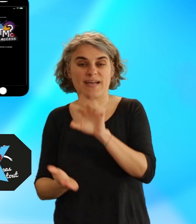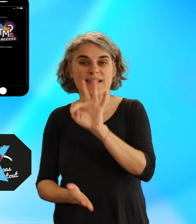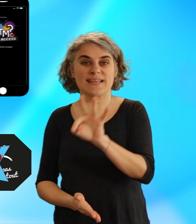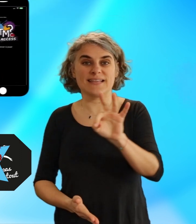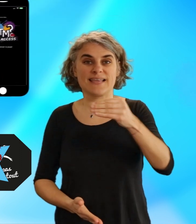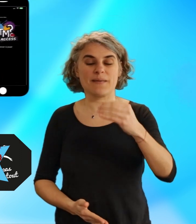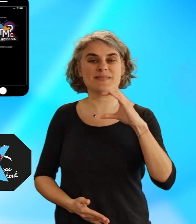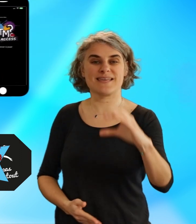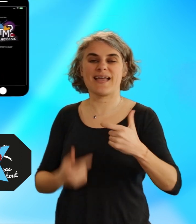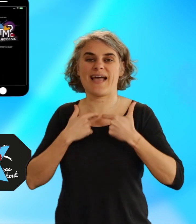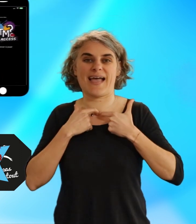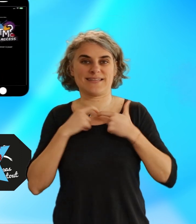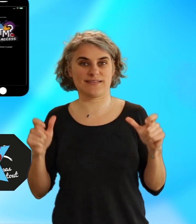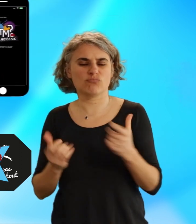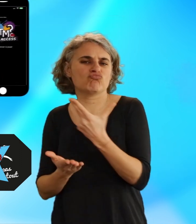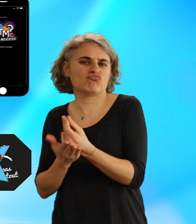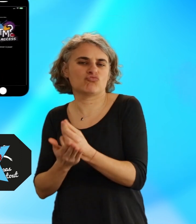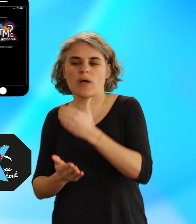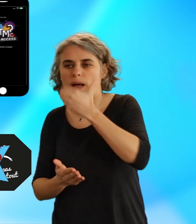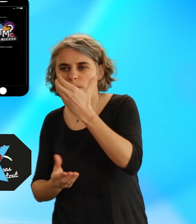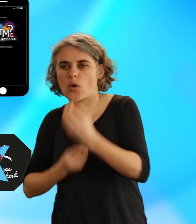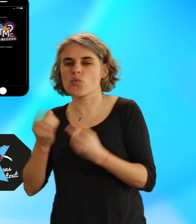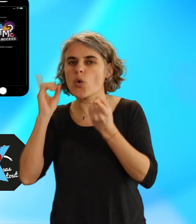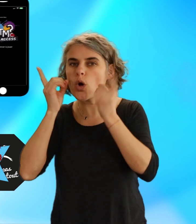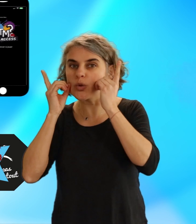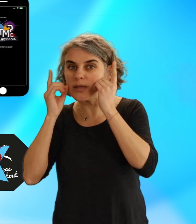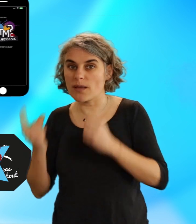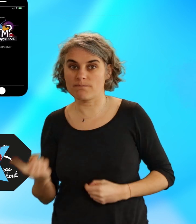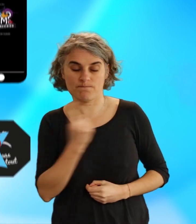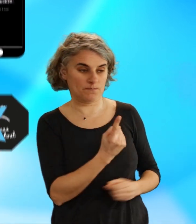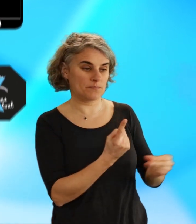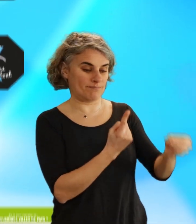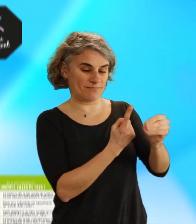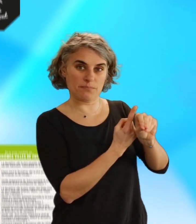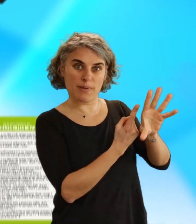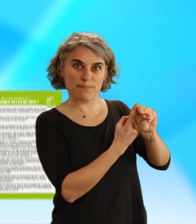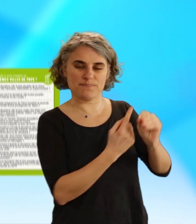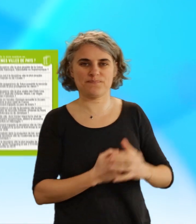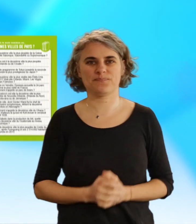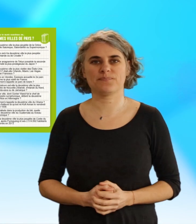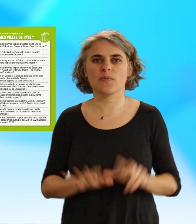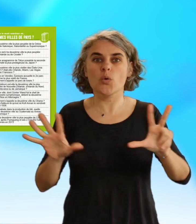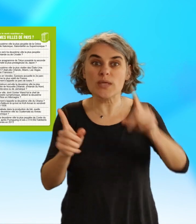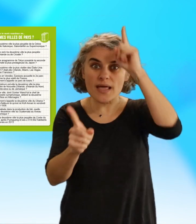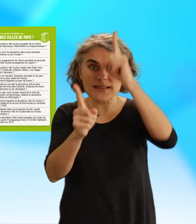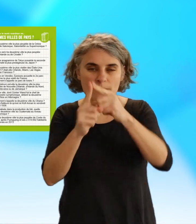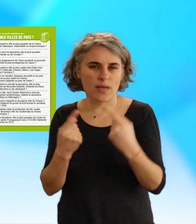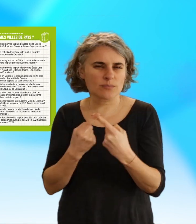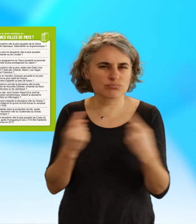TTMC Access, téléchargeable sur le Play Store ou l'App Store. Les 8 catégories. Le jeu propose